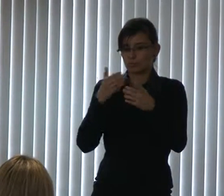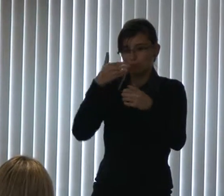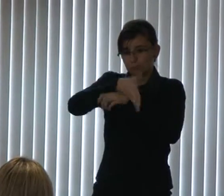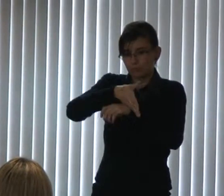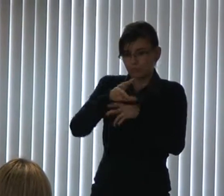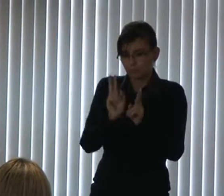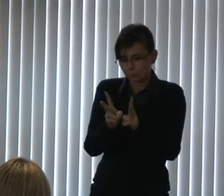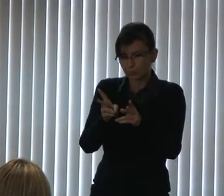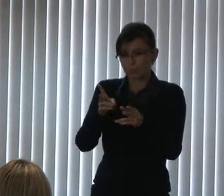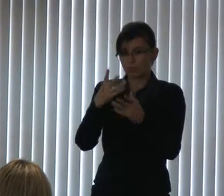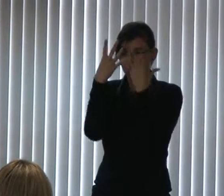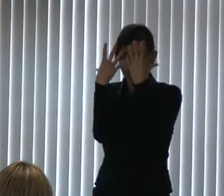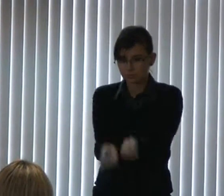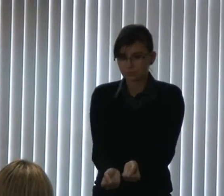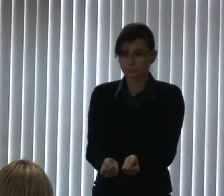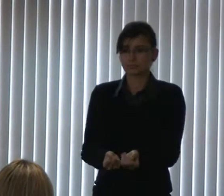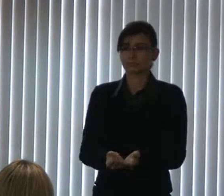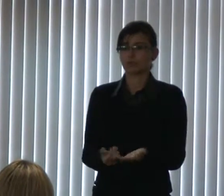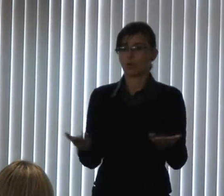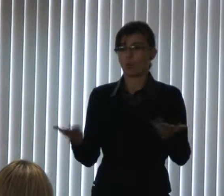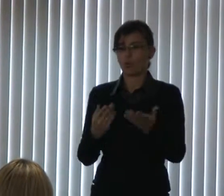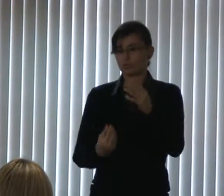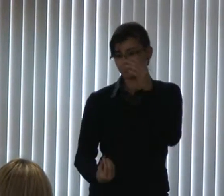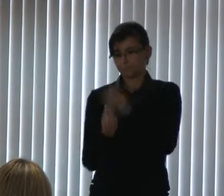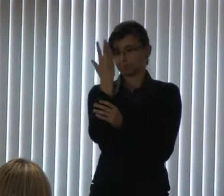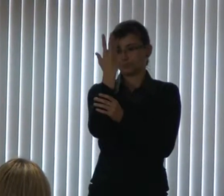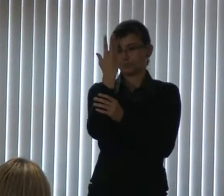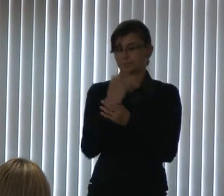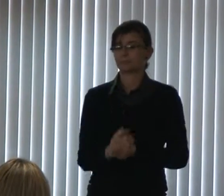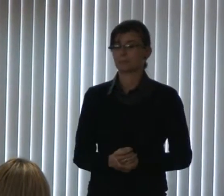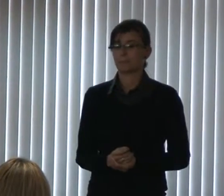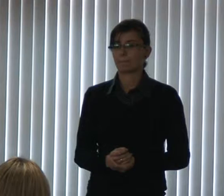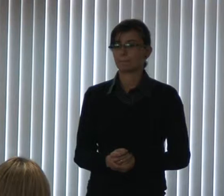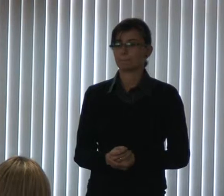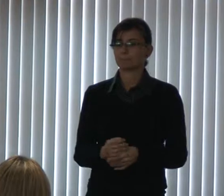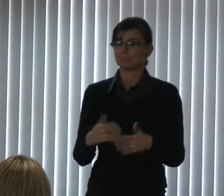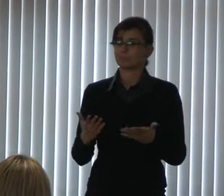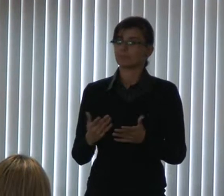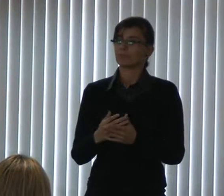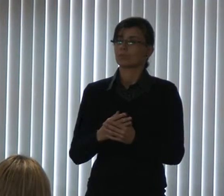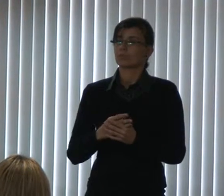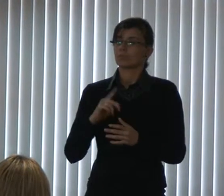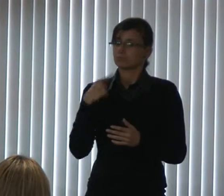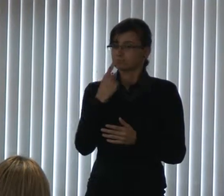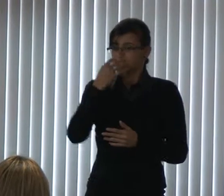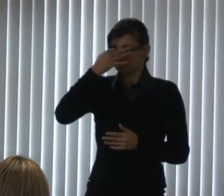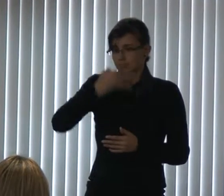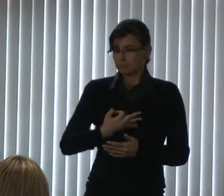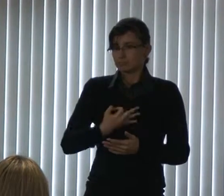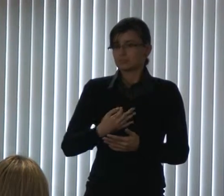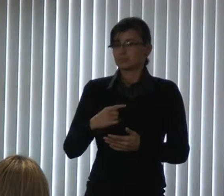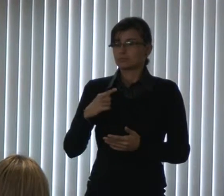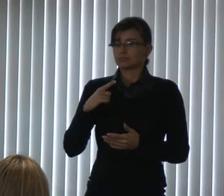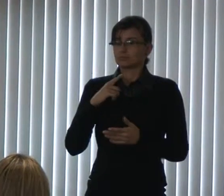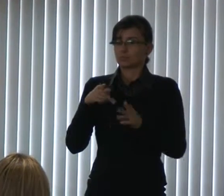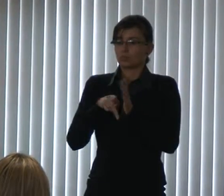aprovada e foi hoje instalada. Então isso traz, com certeza, para a Câmara Municipal de Curitiba,